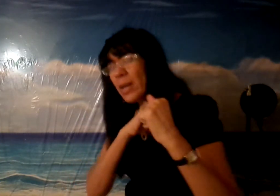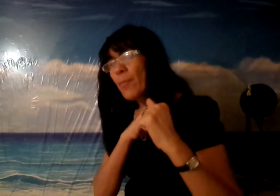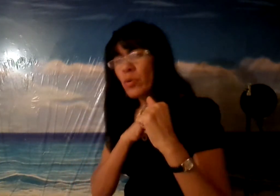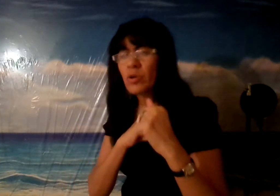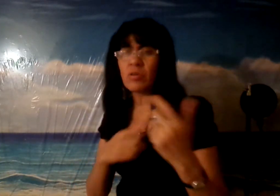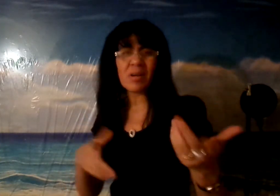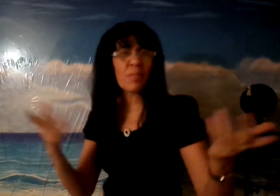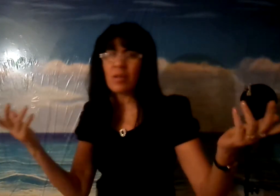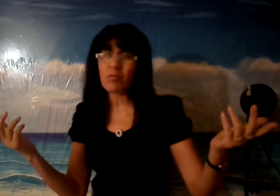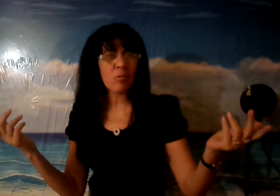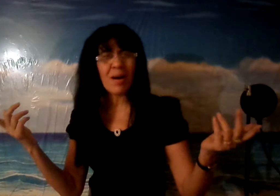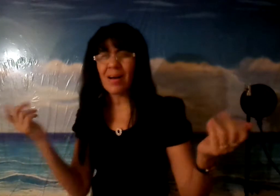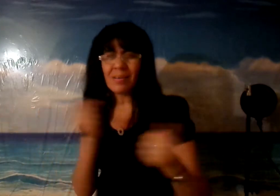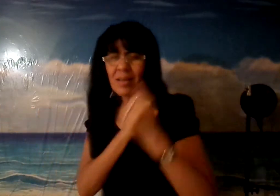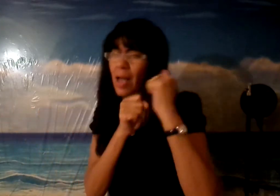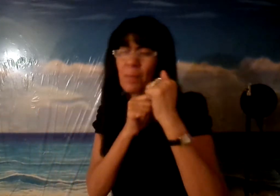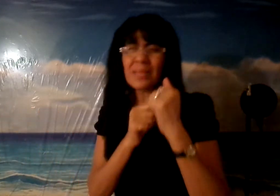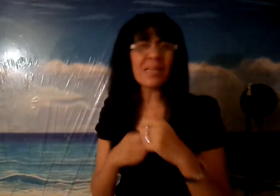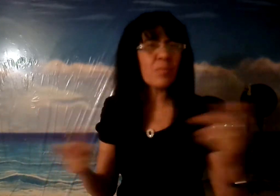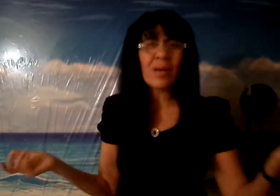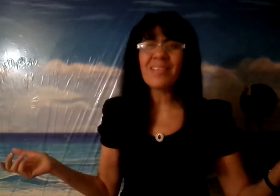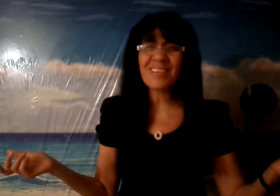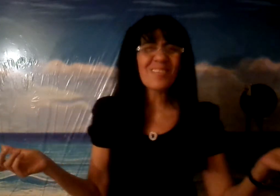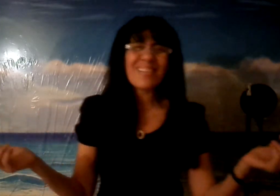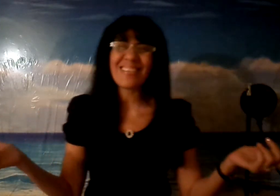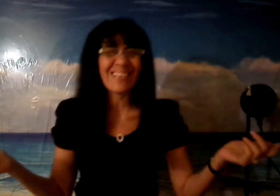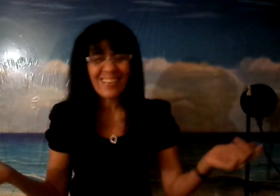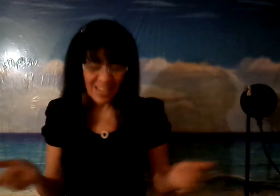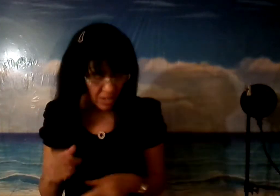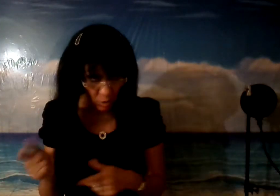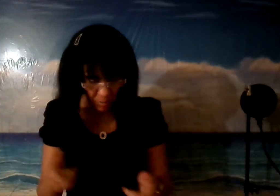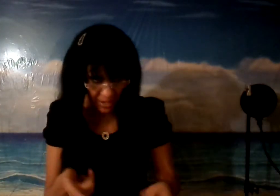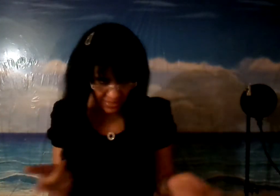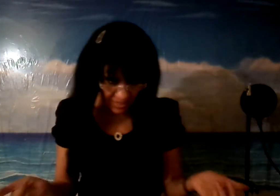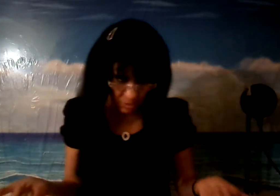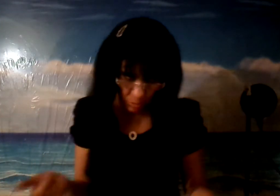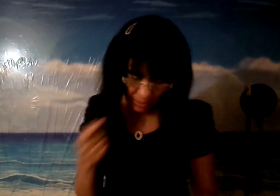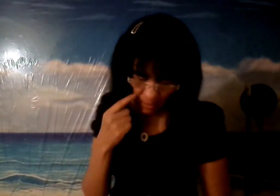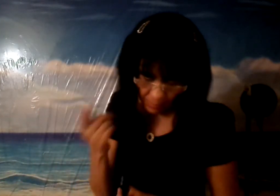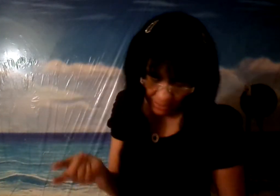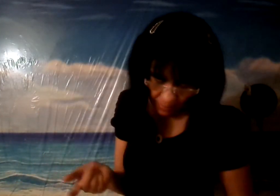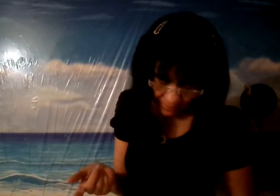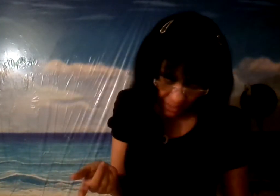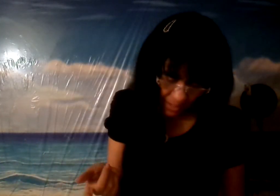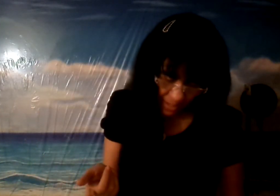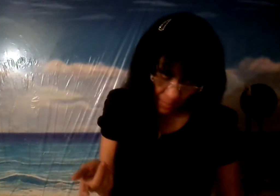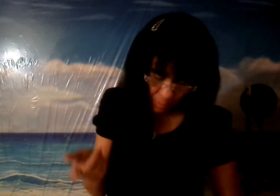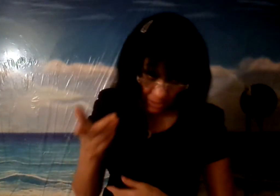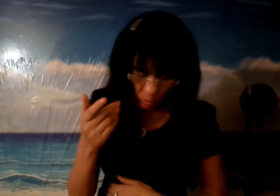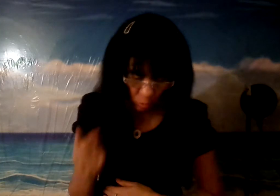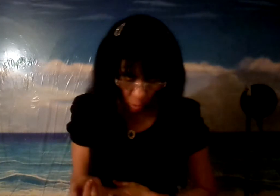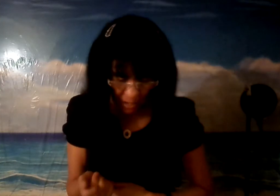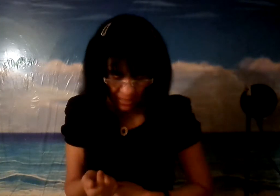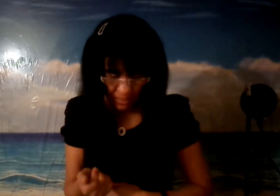a puño y de repente tú vas a empatarte porque hay gente que son así no vas a hacer eso dale la mejilla para atrás porque eso tú no lo vas a hacer